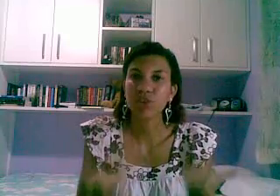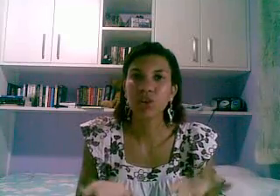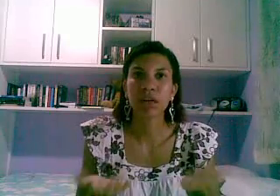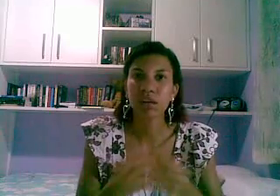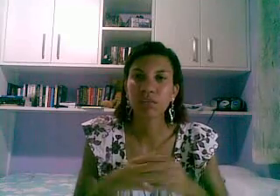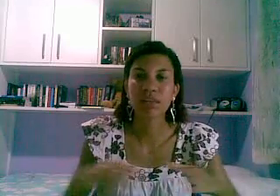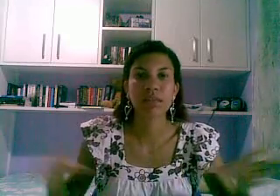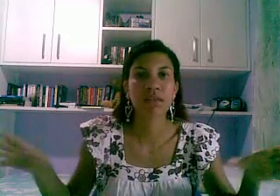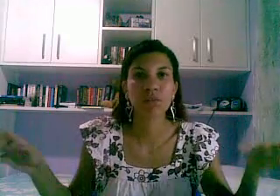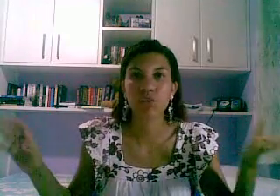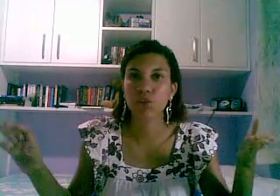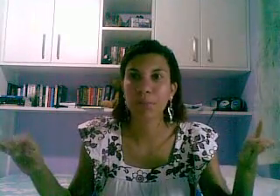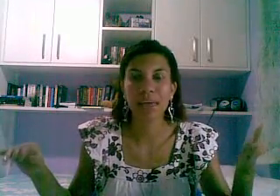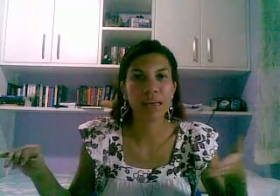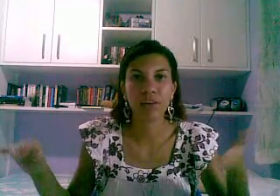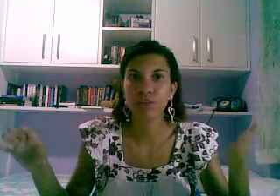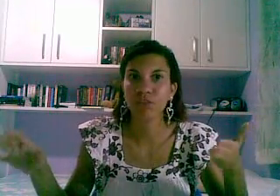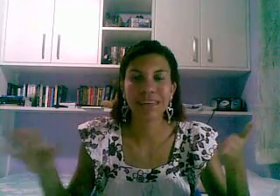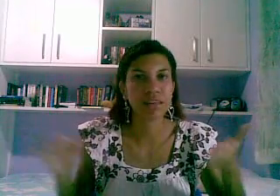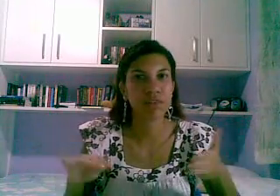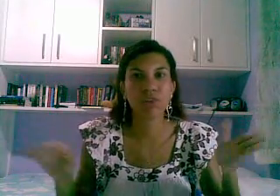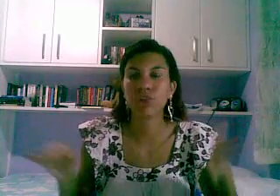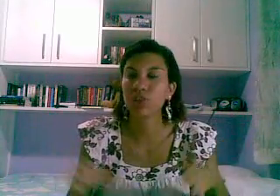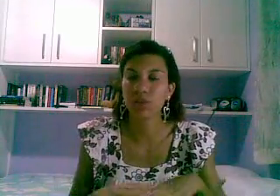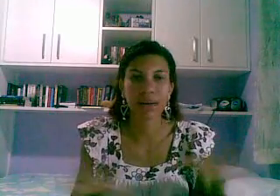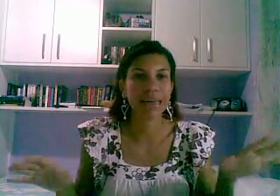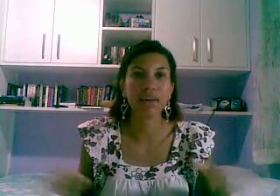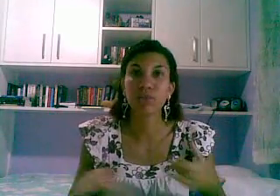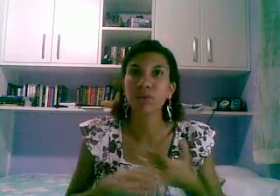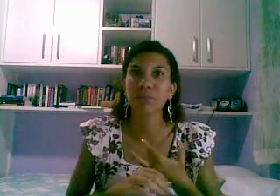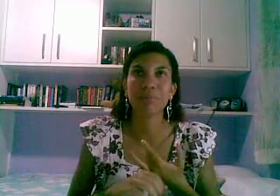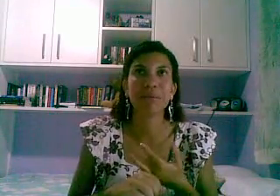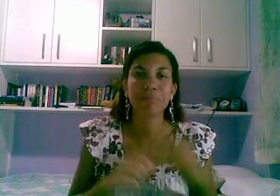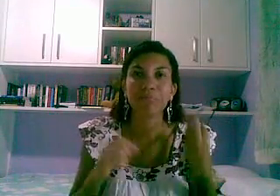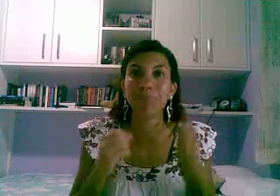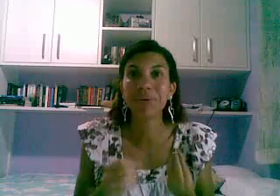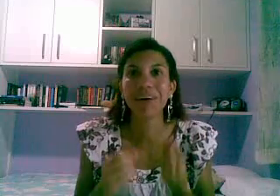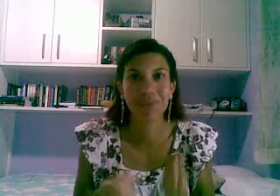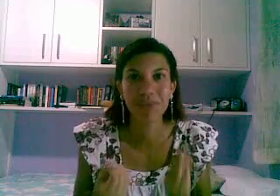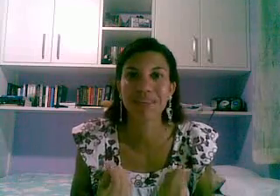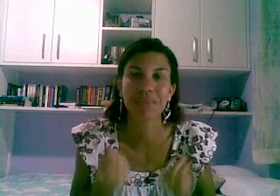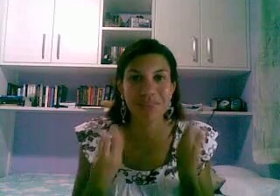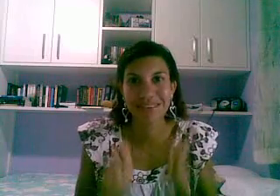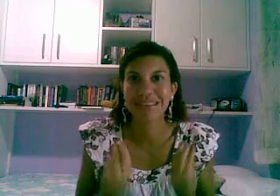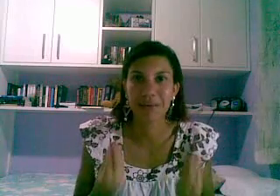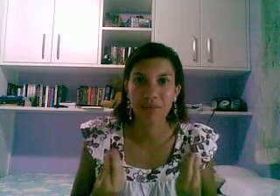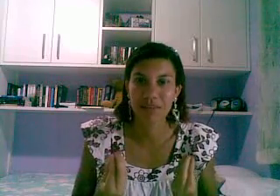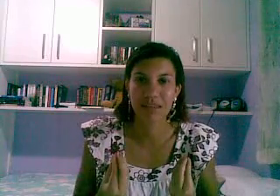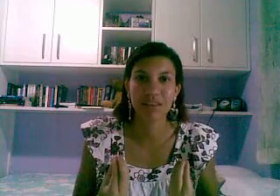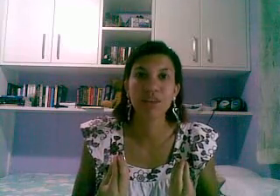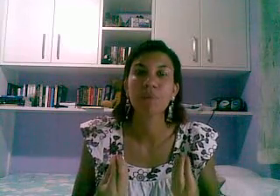se tiver gincana não vai ser esse negócio de mês, quinze, vinte dias não galera isso dá um trabalho do cão, eu vou ser muito sincera pra vocês